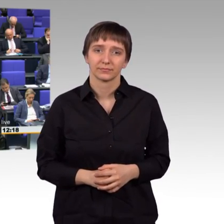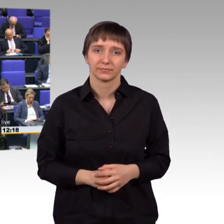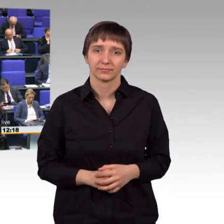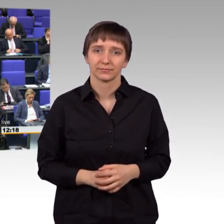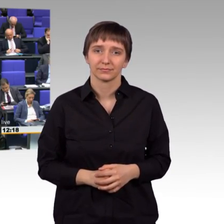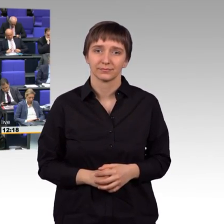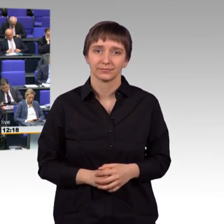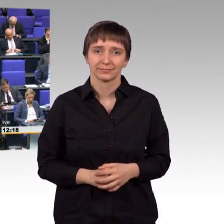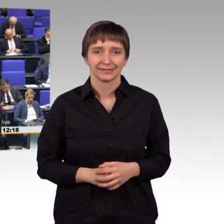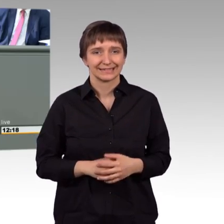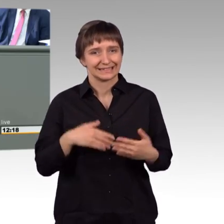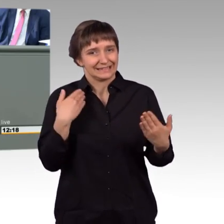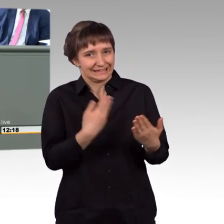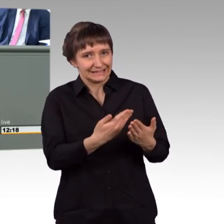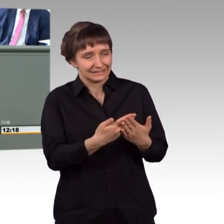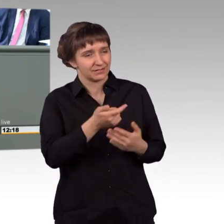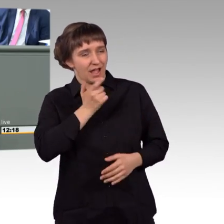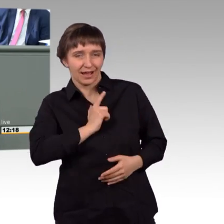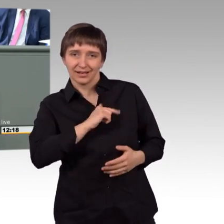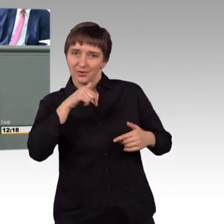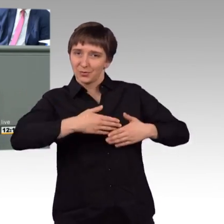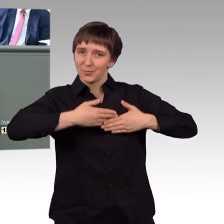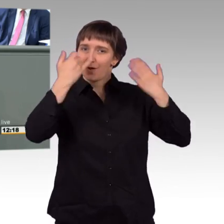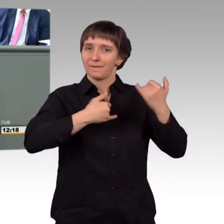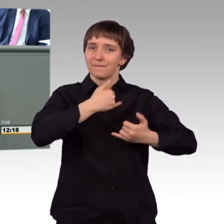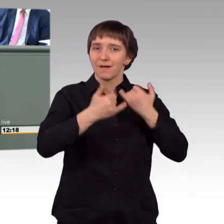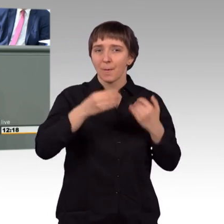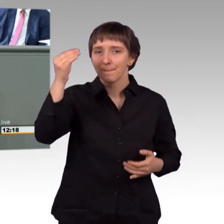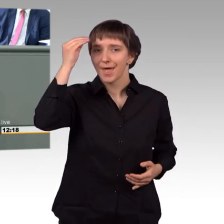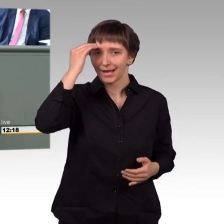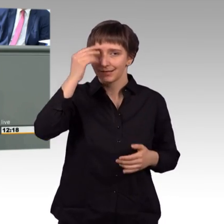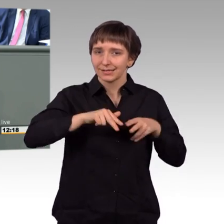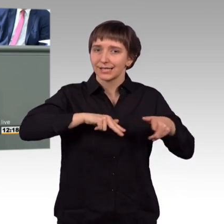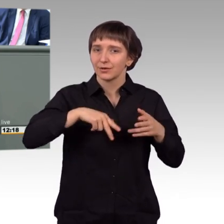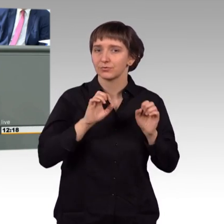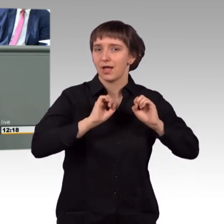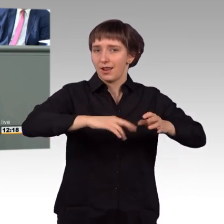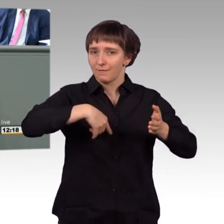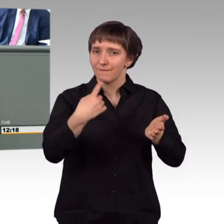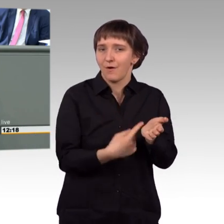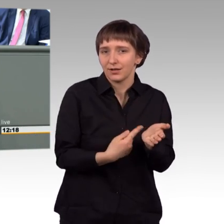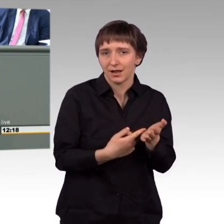Das wäre ja genau das gewesen, was Frau Merkel heute Morgen in der Regierungserklärung gefordert hat. Eine kohärente europäische Außenpolitik.